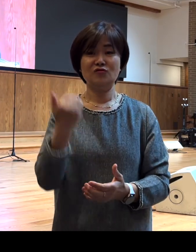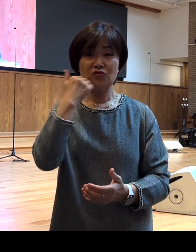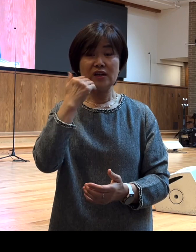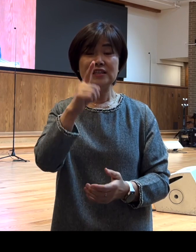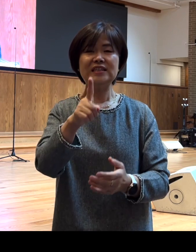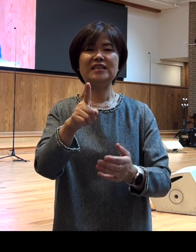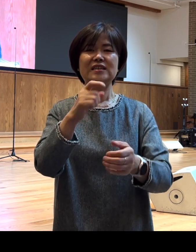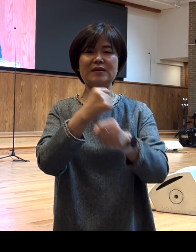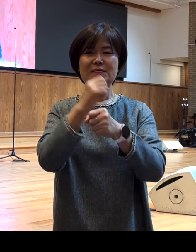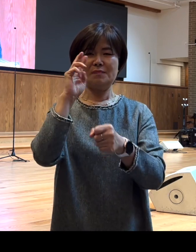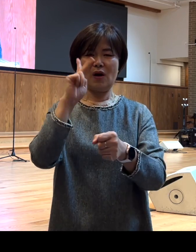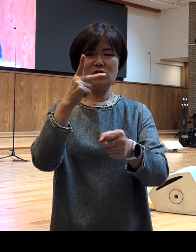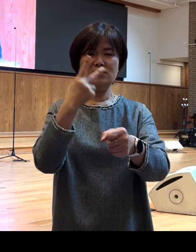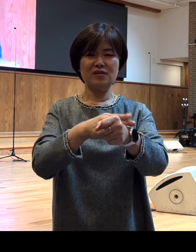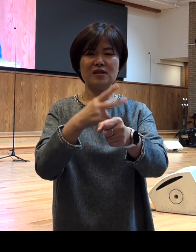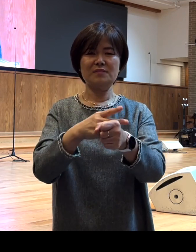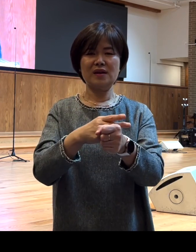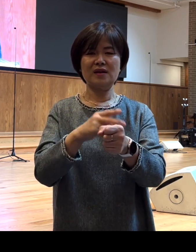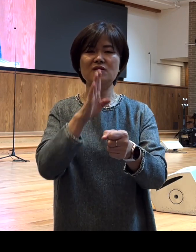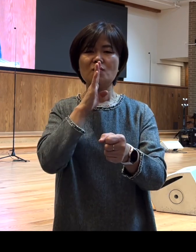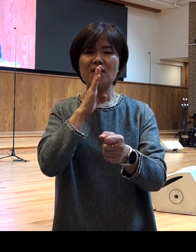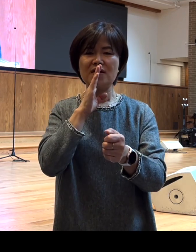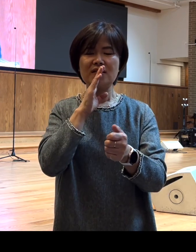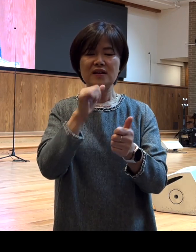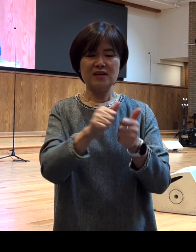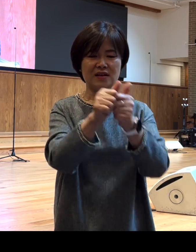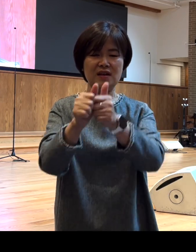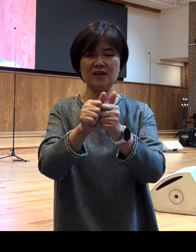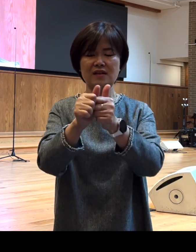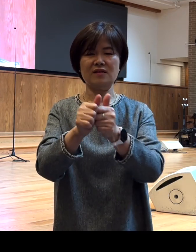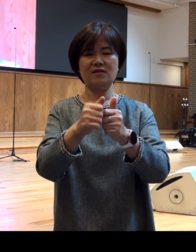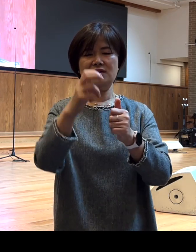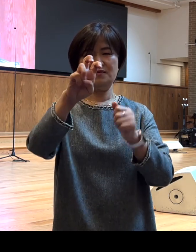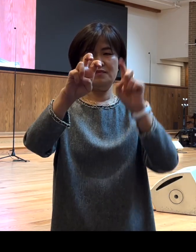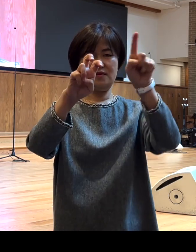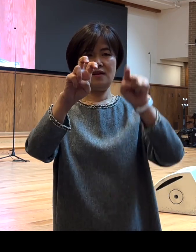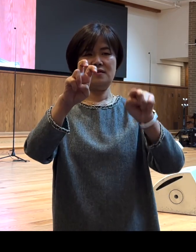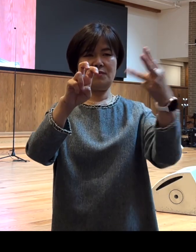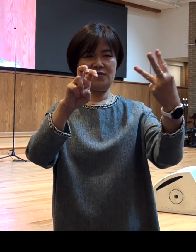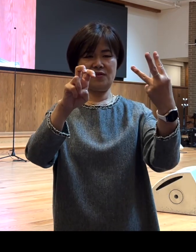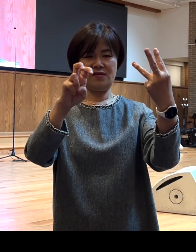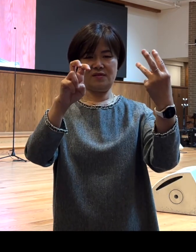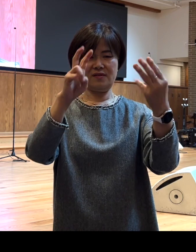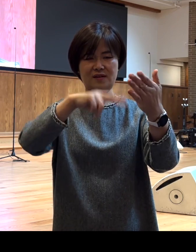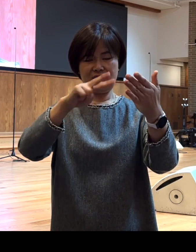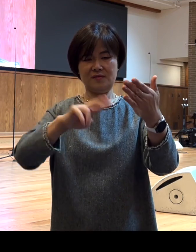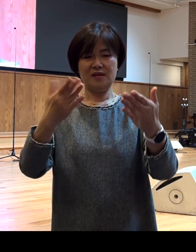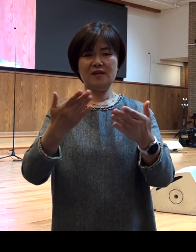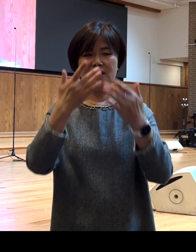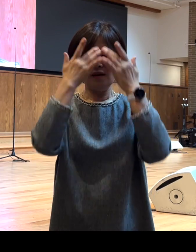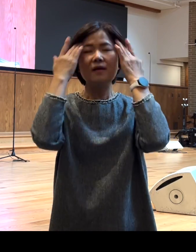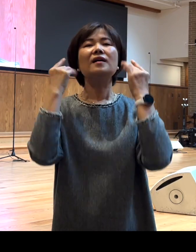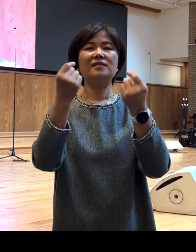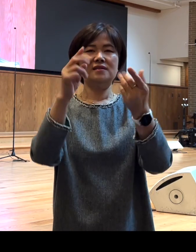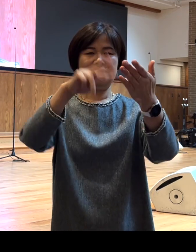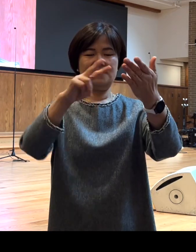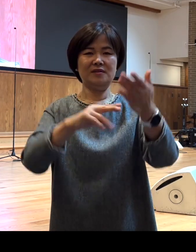바울 일행의 여정에 관해서 3절에 이렇게 이야기하고 있습니다 같이 한번 3절 말씀을 읽겠습니다 시작